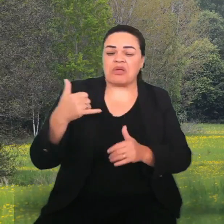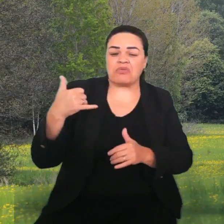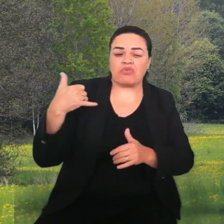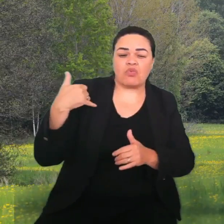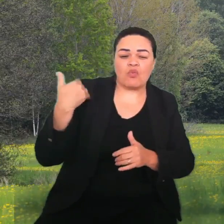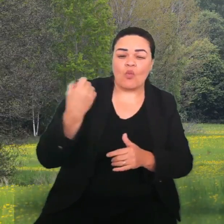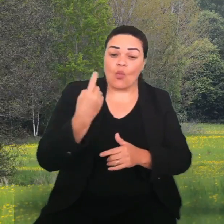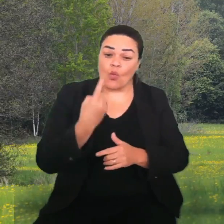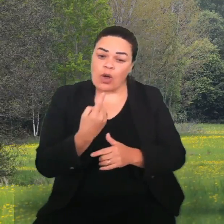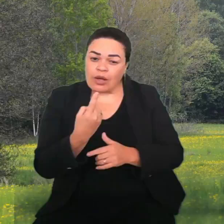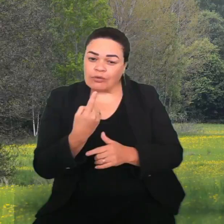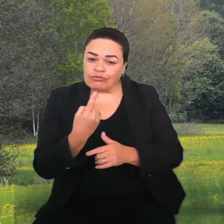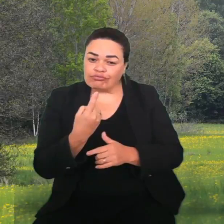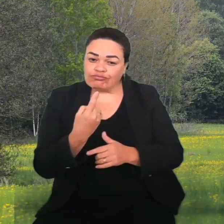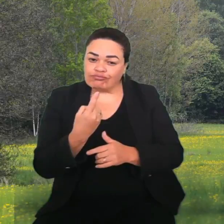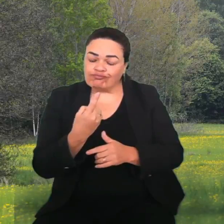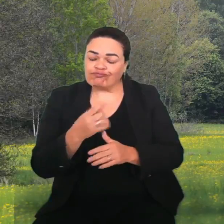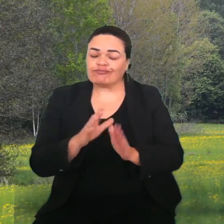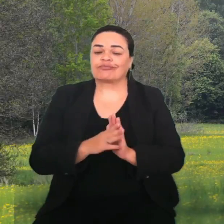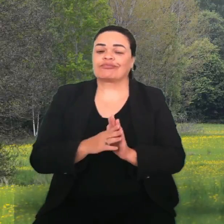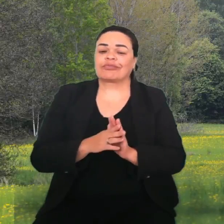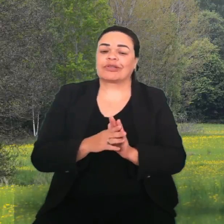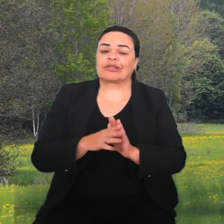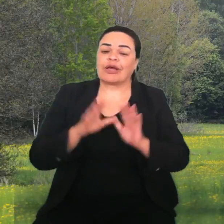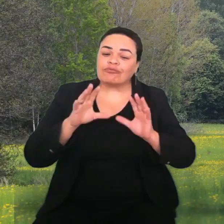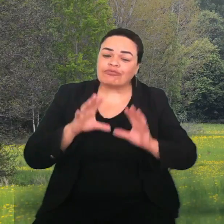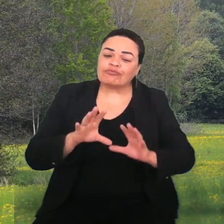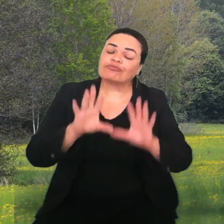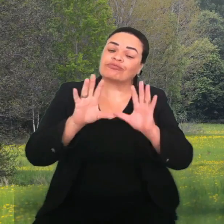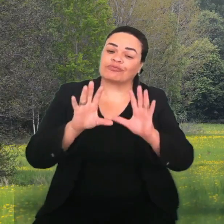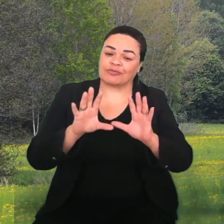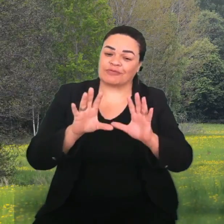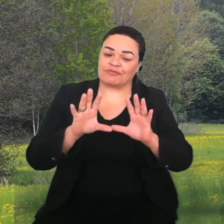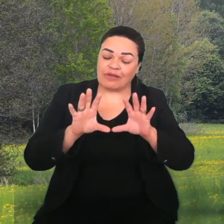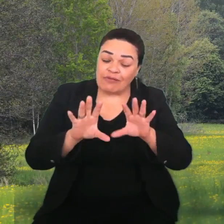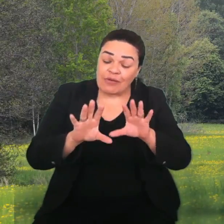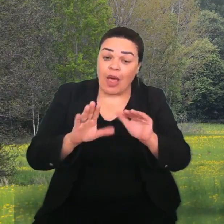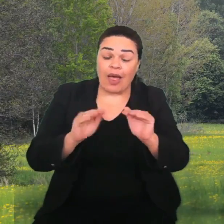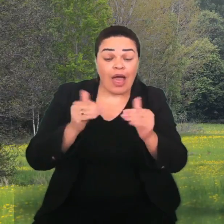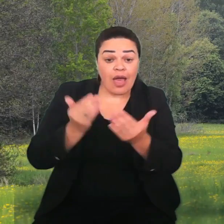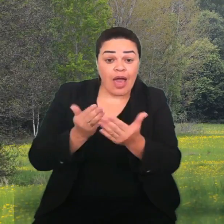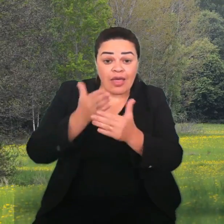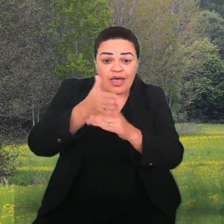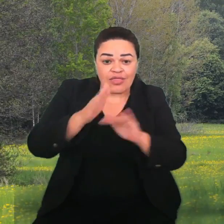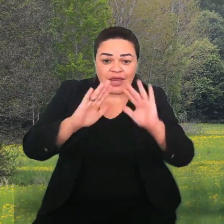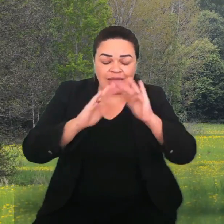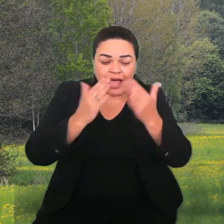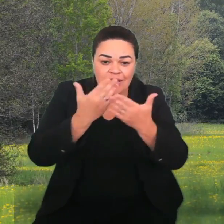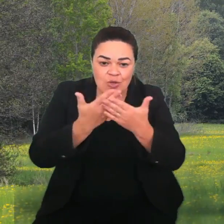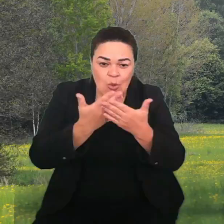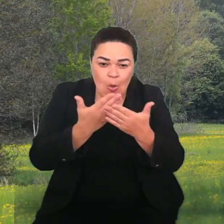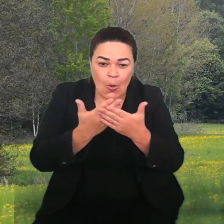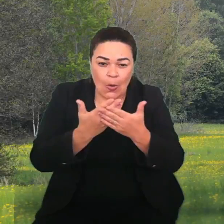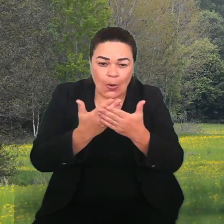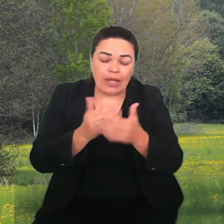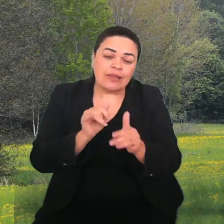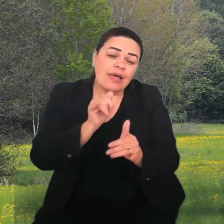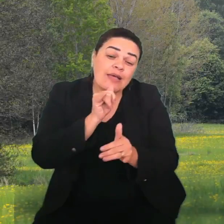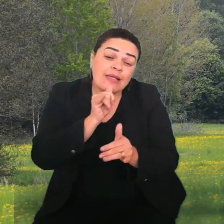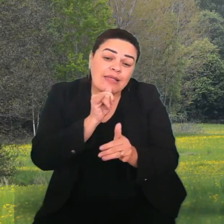estimulados para a fase escolar da criança. Por exemplo,